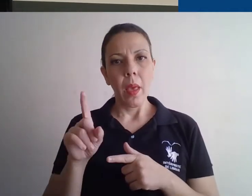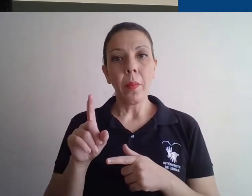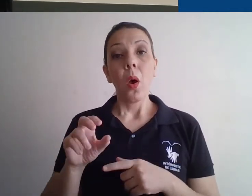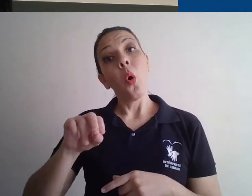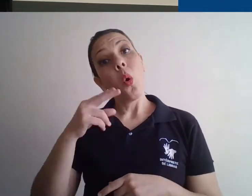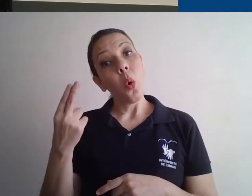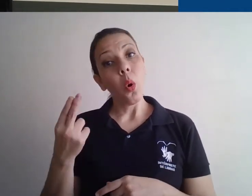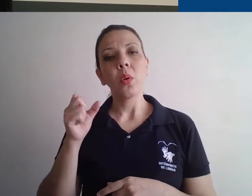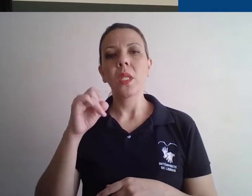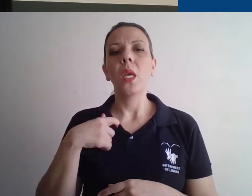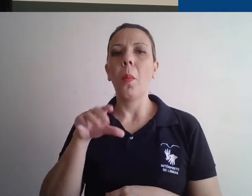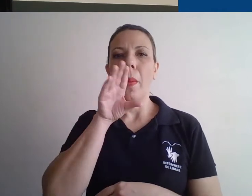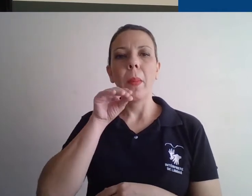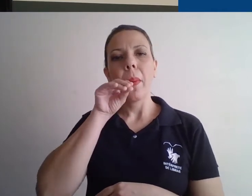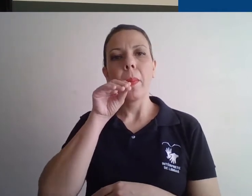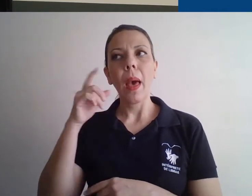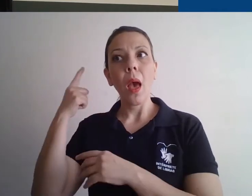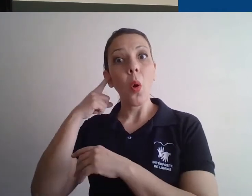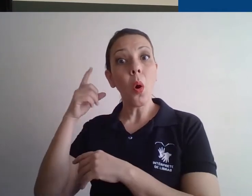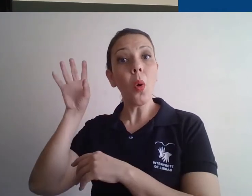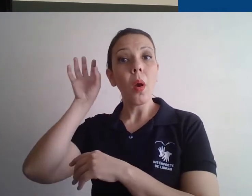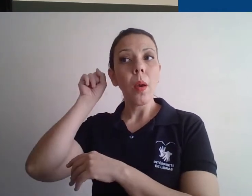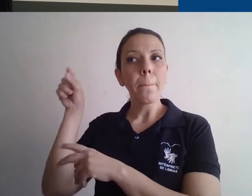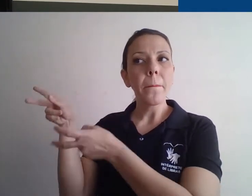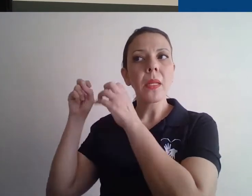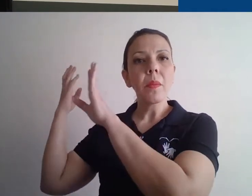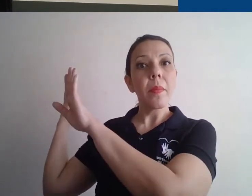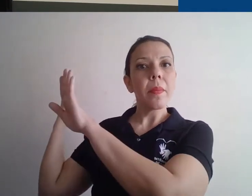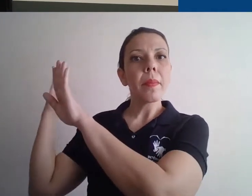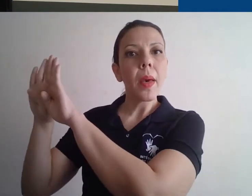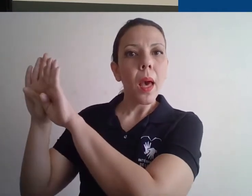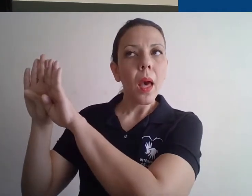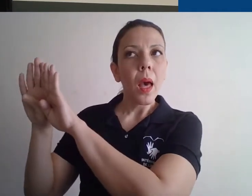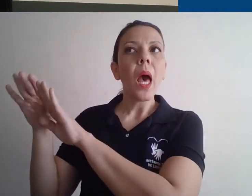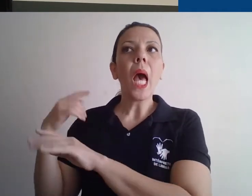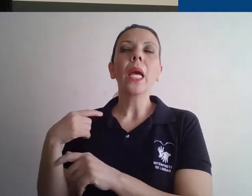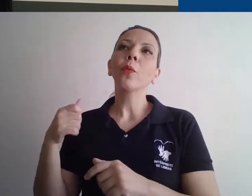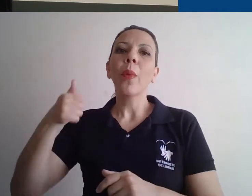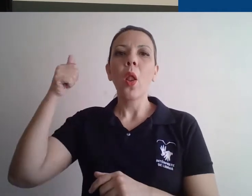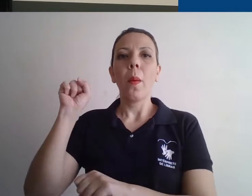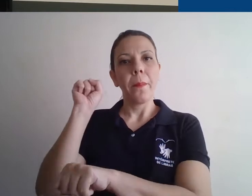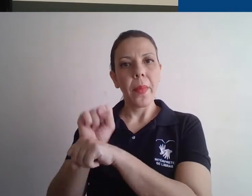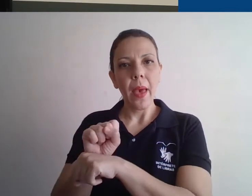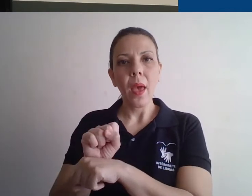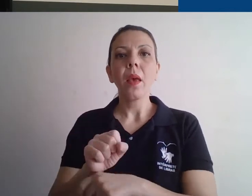possibilidade de você ouvir que a porta bateu, você percebeu, que às vezes a gente realmente não percebe quando a tá gravando, mas você percebeu, refaz a sua